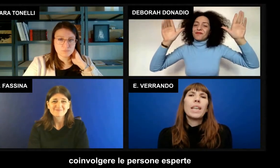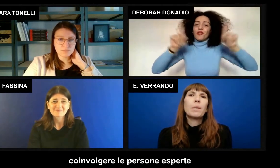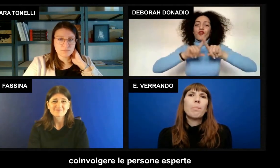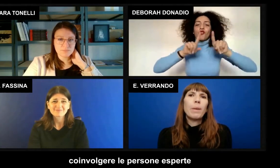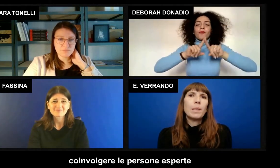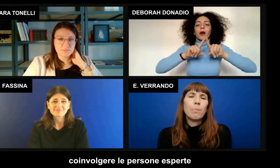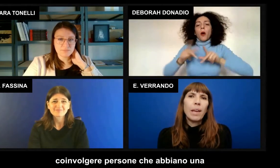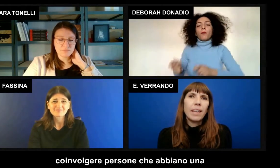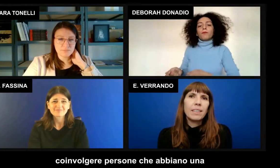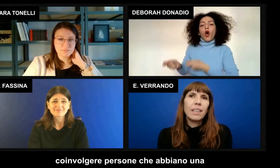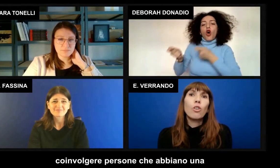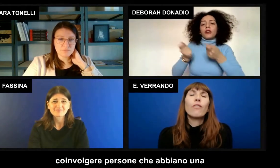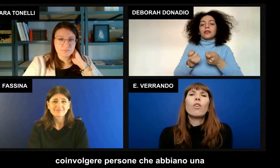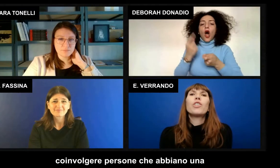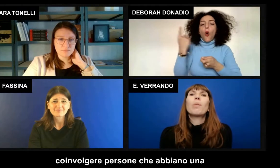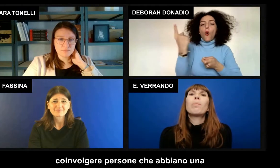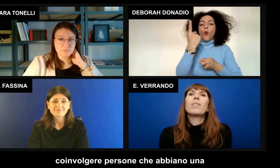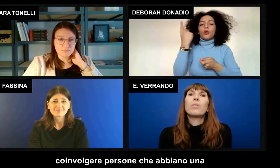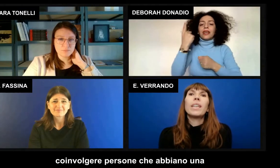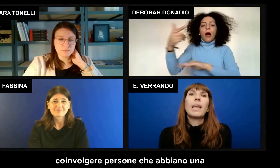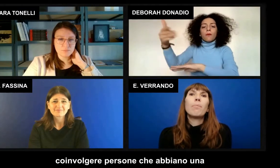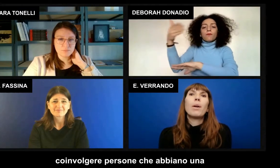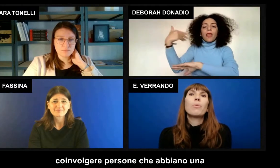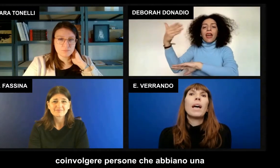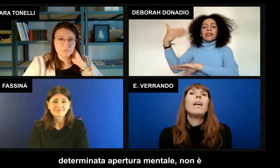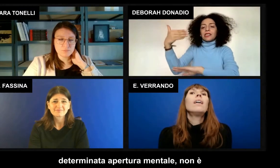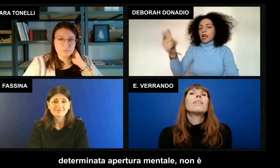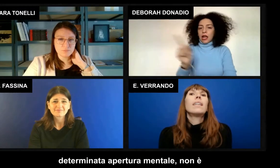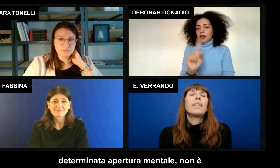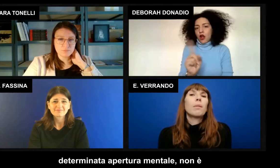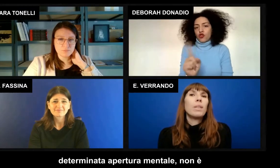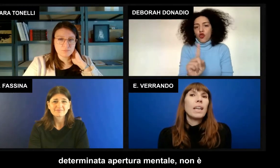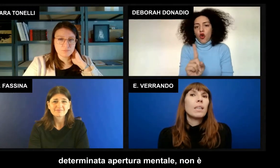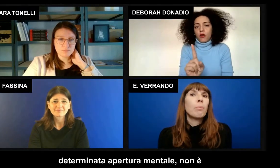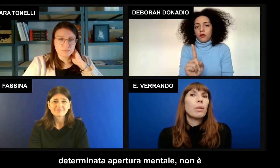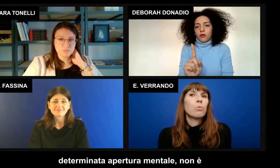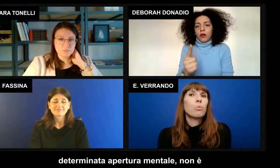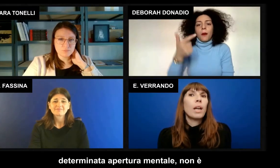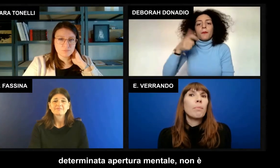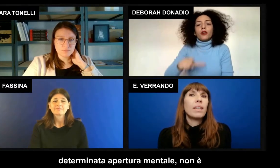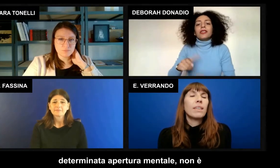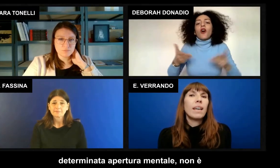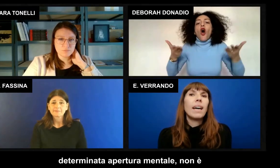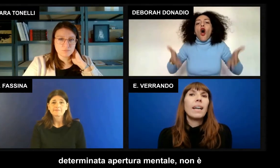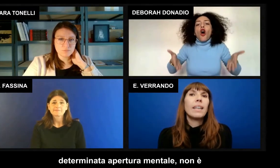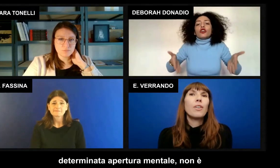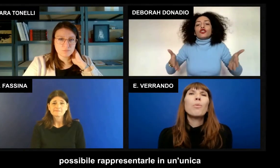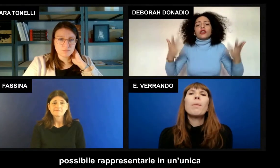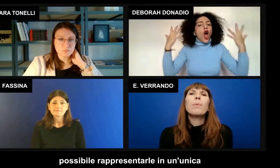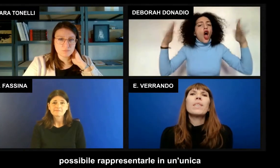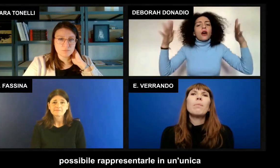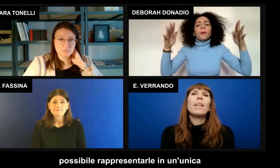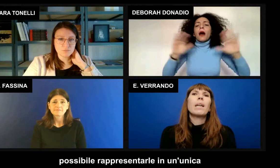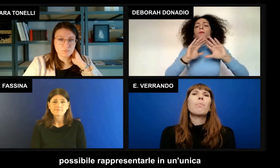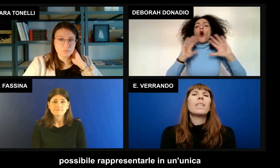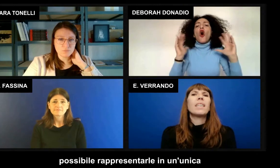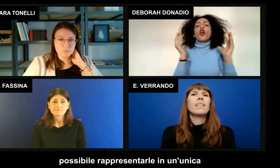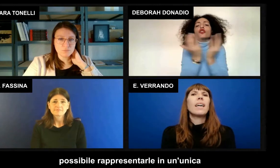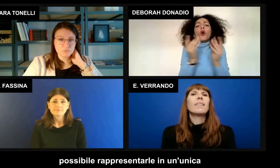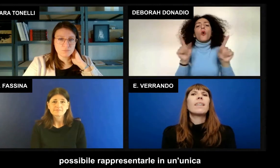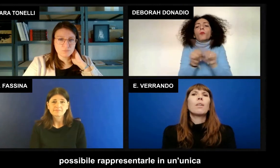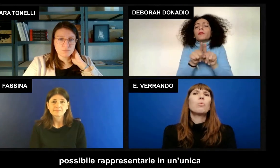persone esperte, coinvolgere persone che abbiano una determinata apertura mentale. Non è possibile